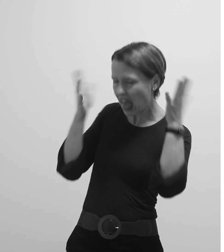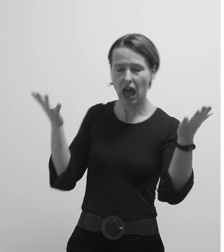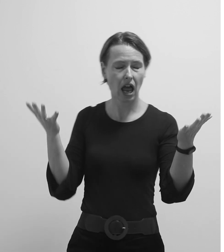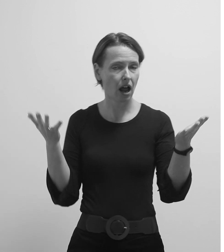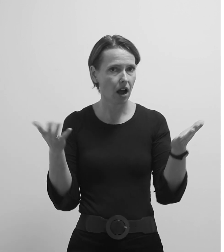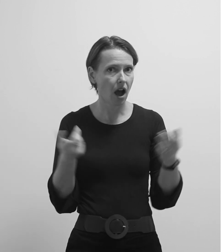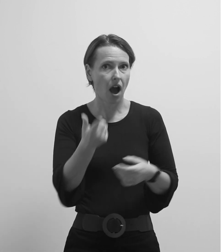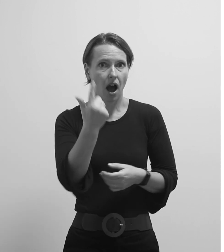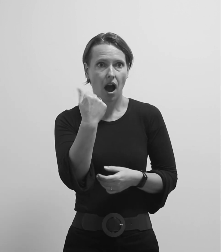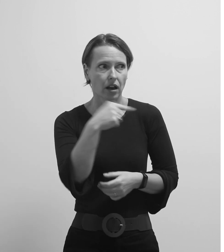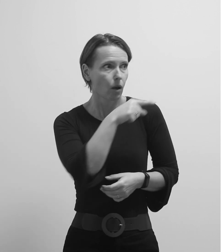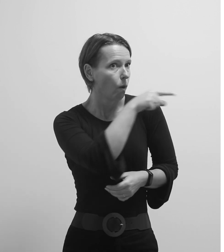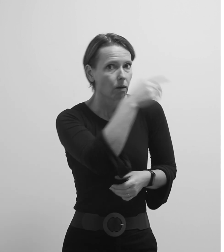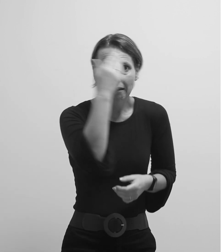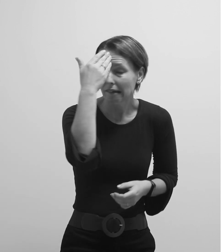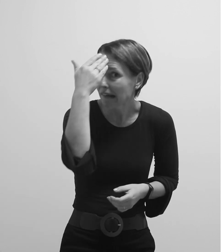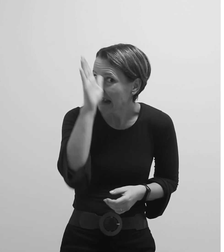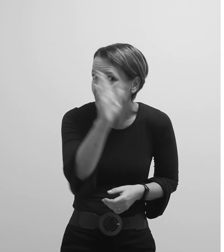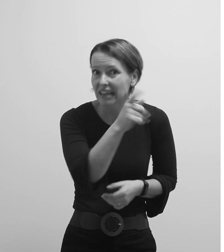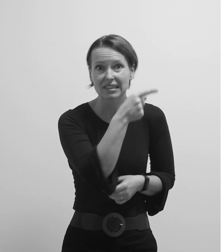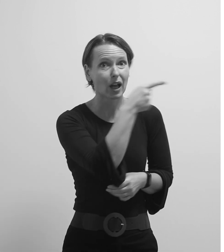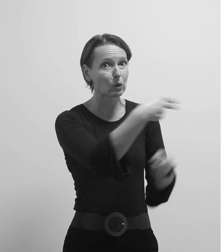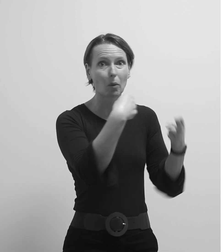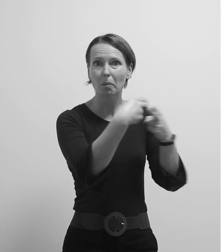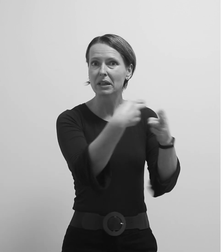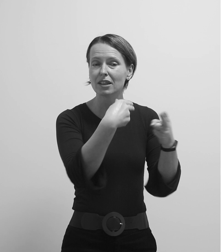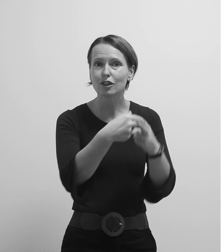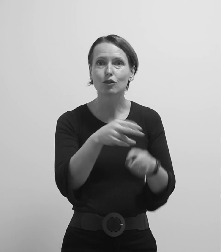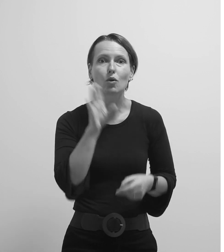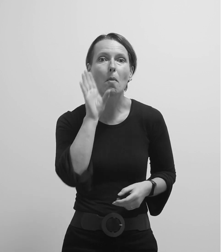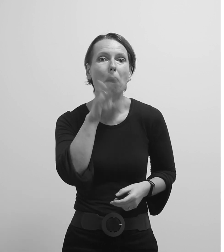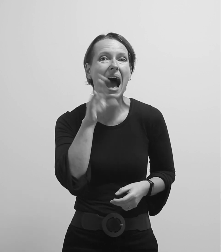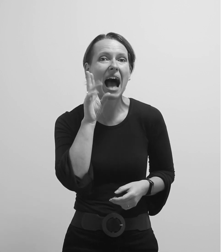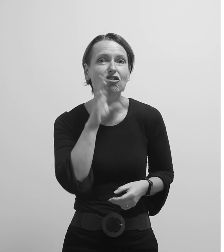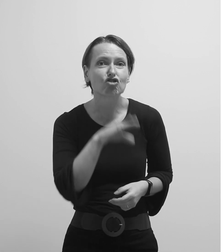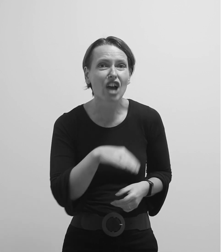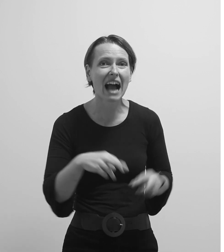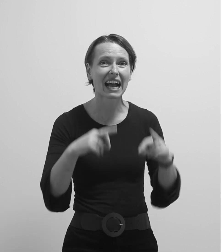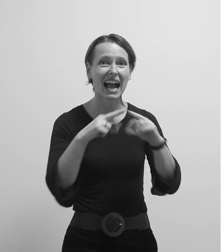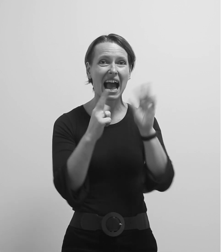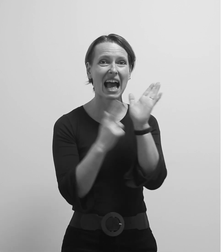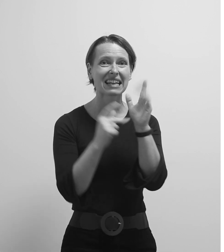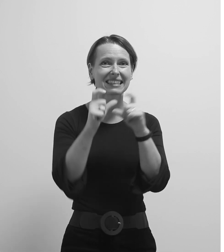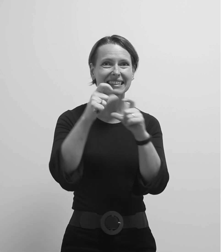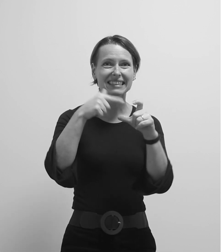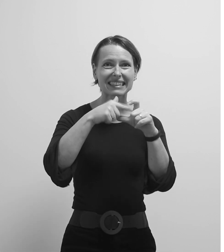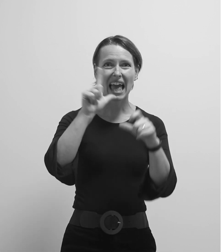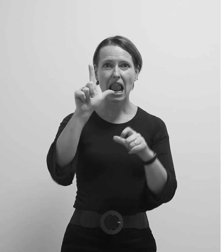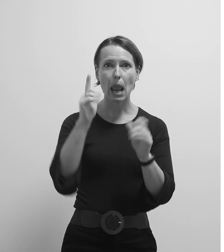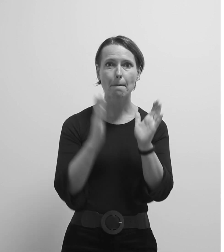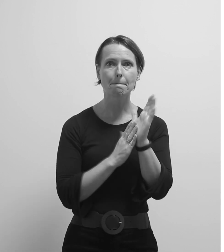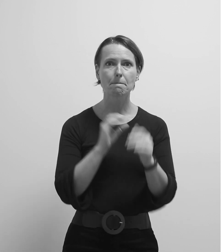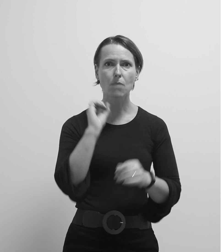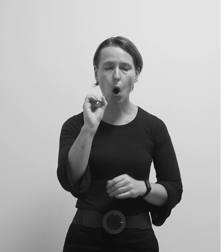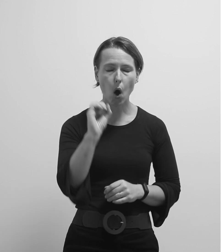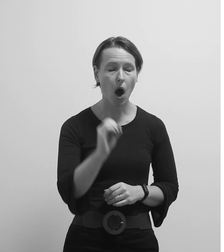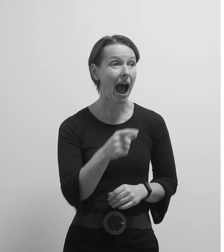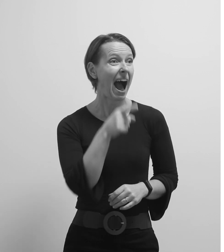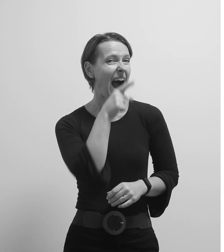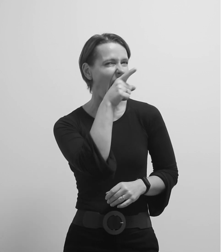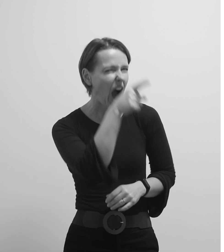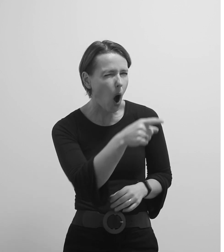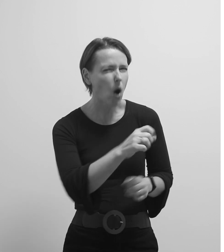Ali gnom ne zna da je zašao na Anselmov teritoriji. A